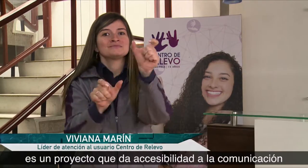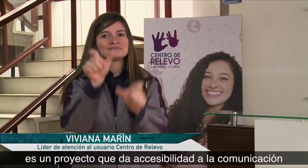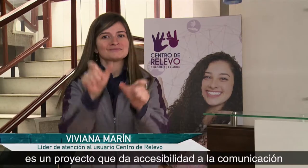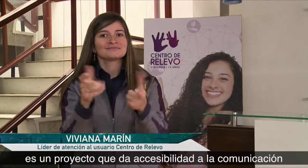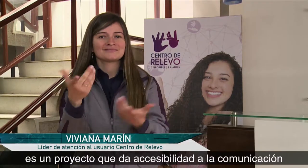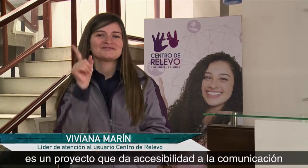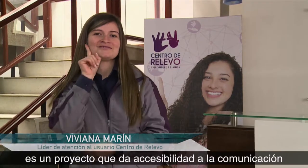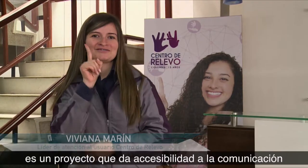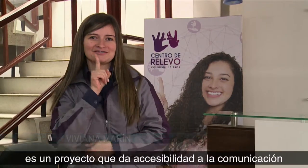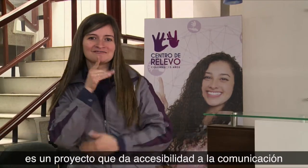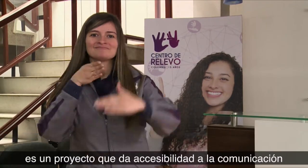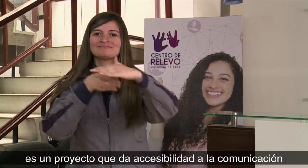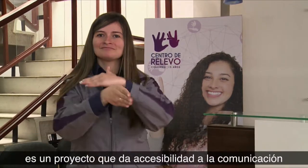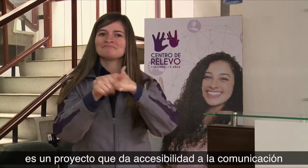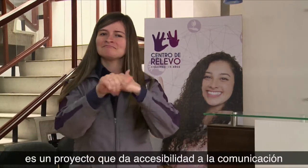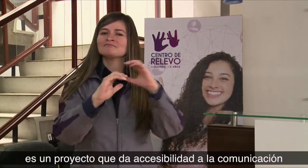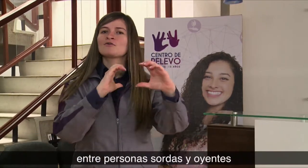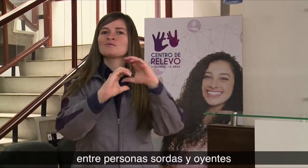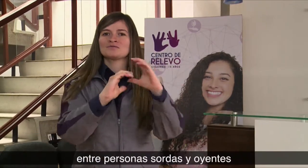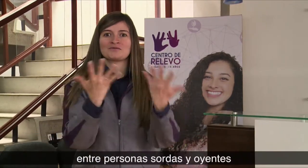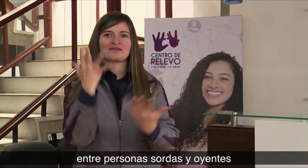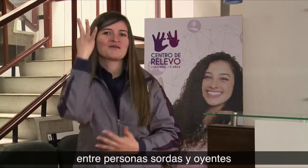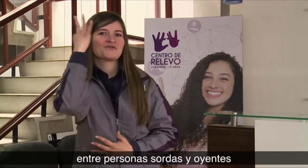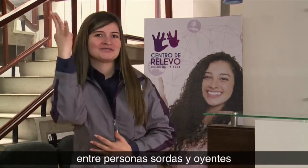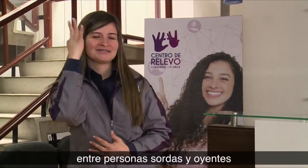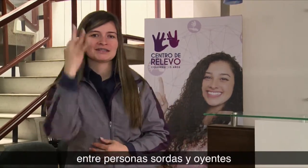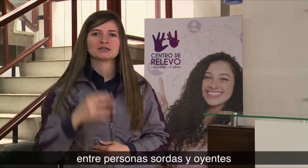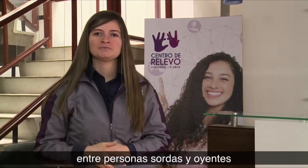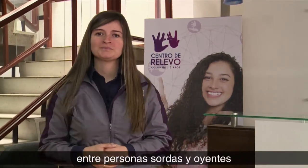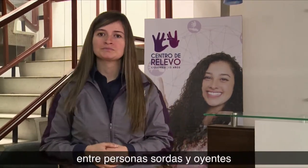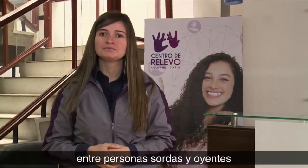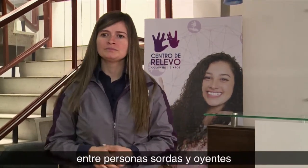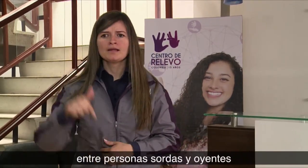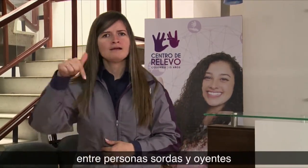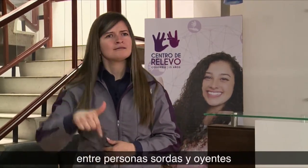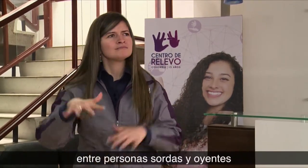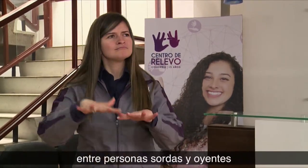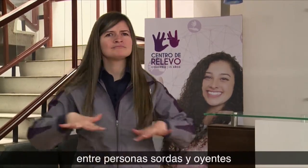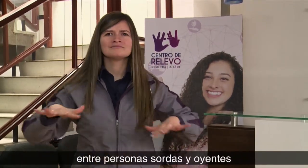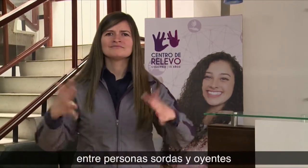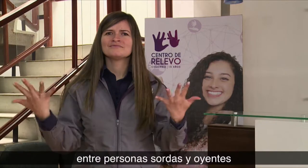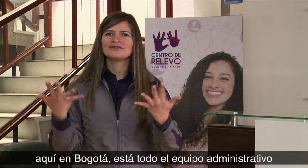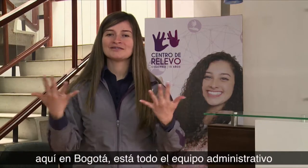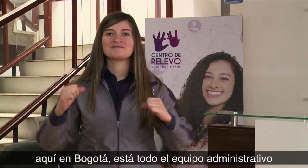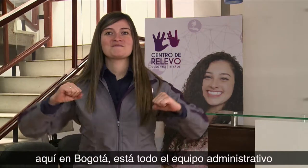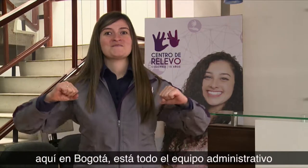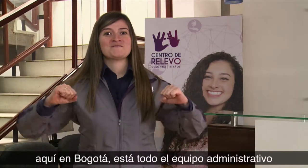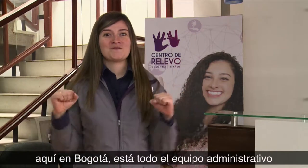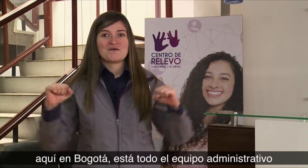da accesibilidad a la comunicación entre personas sordas y oyentes. Aquí en Bogotá